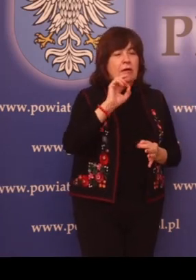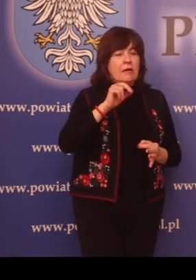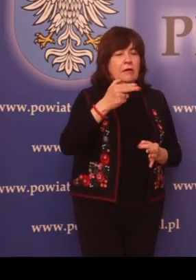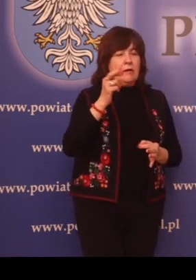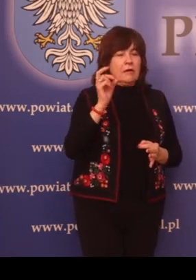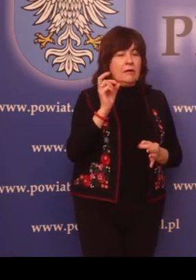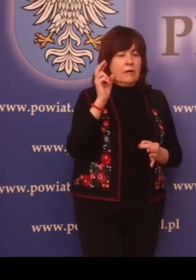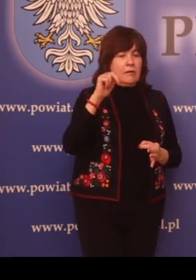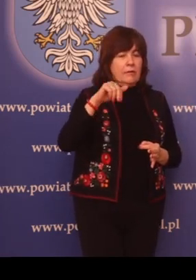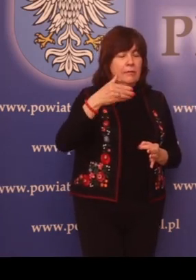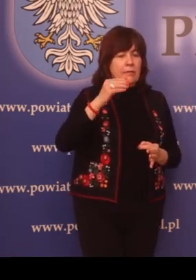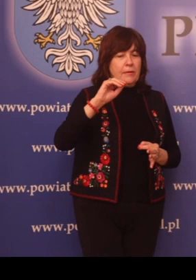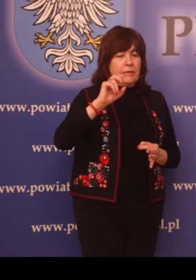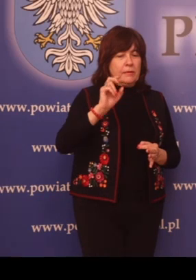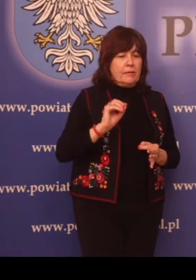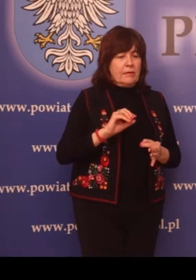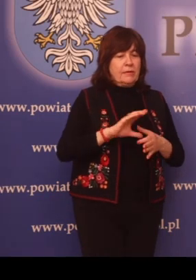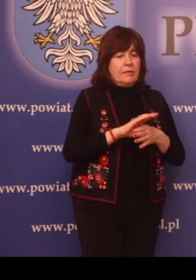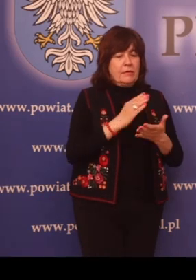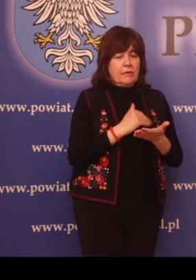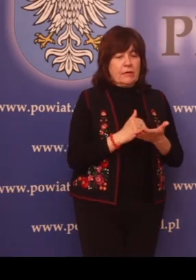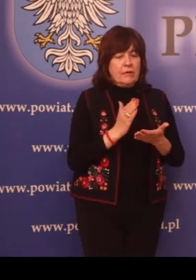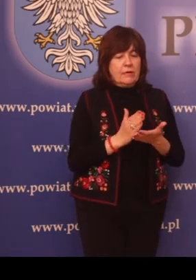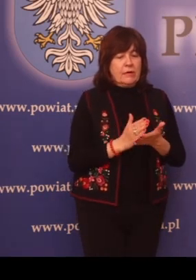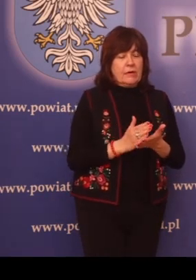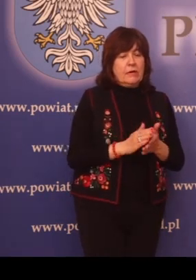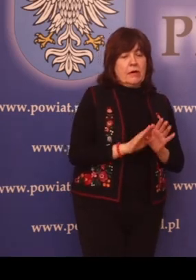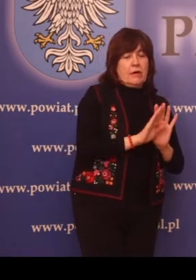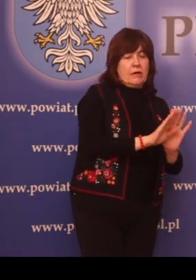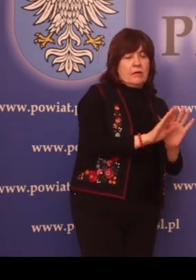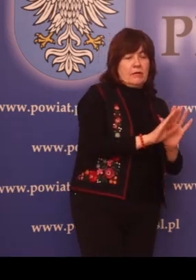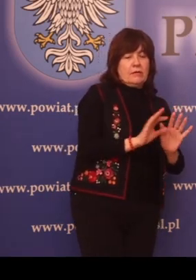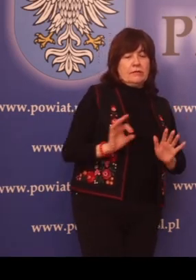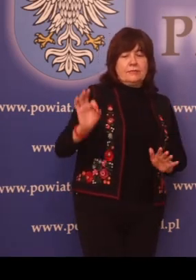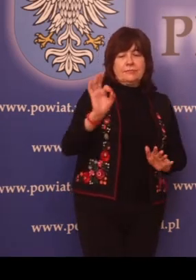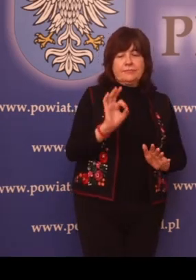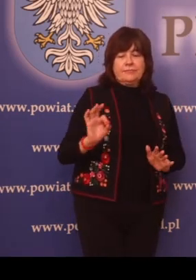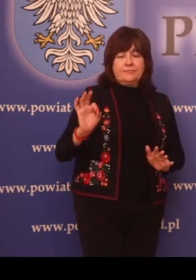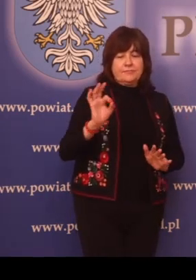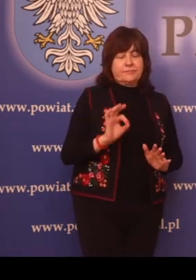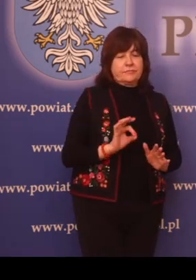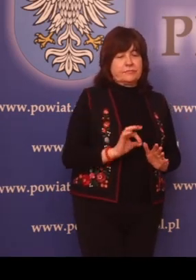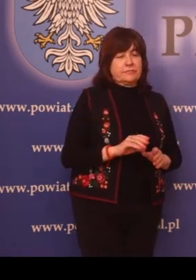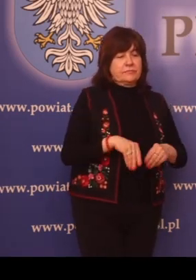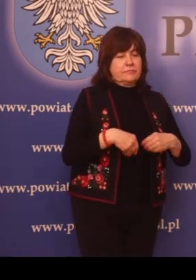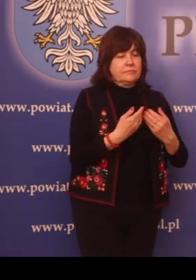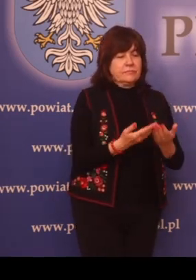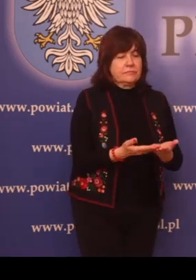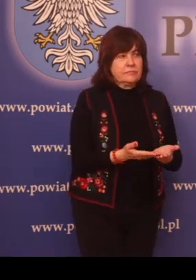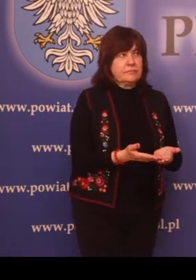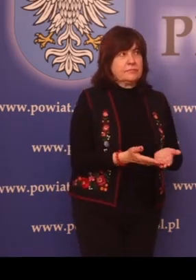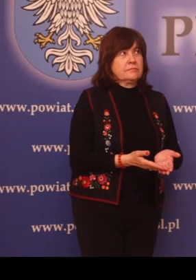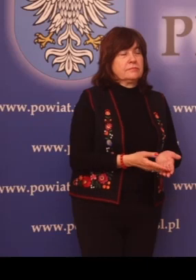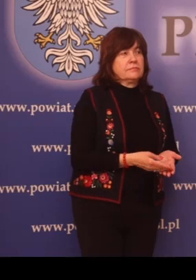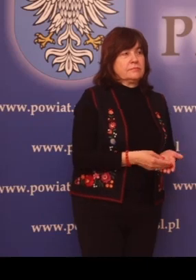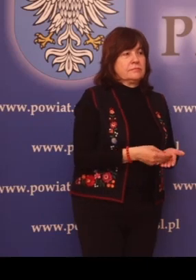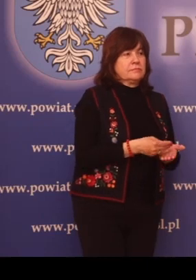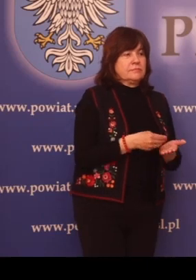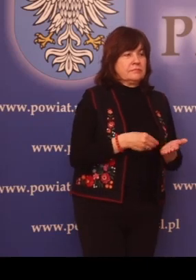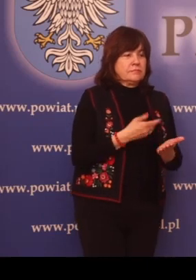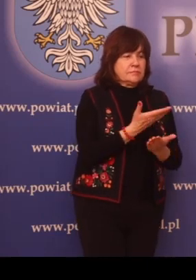zakresie ochrony interesów konsumentów. Składanie wniosków w sprawie